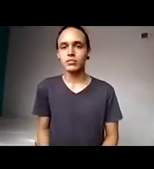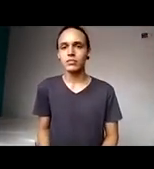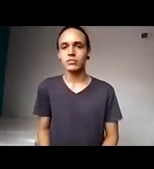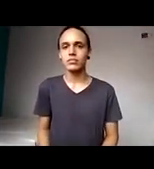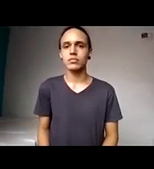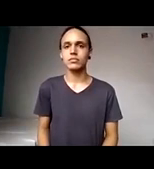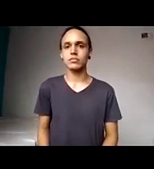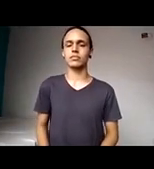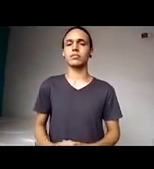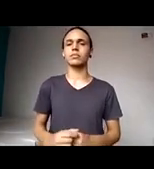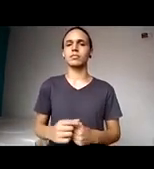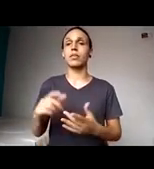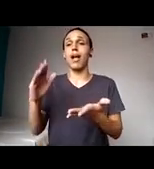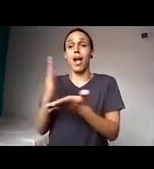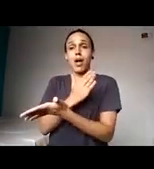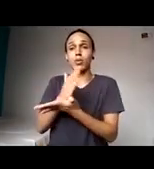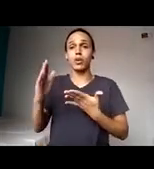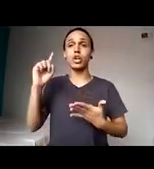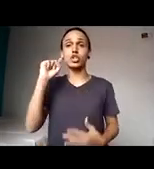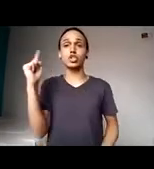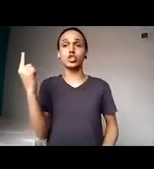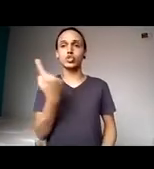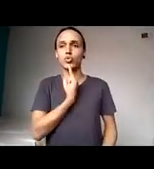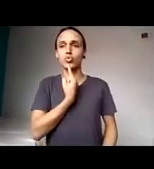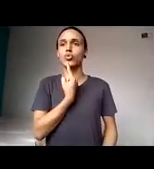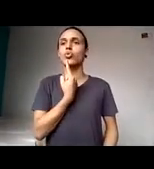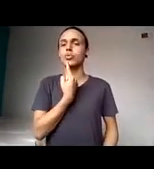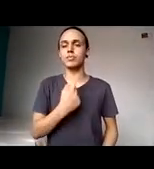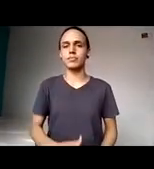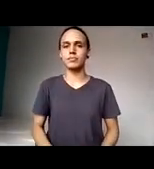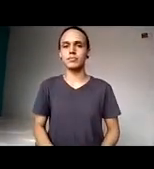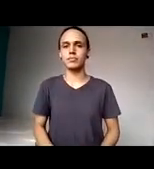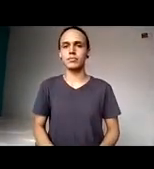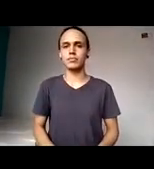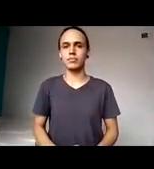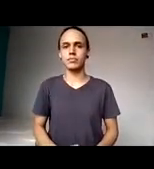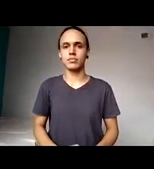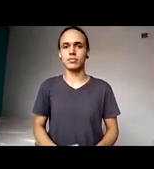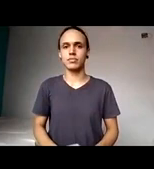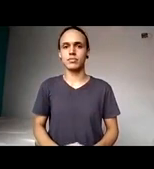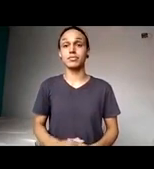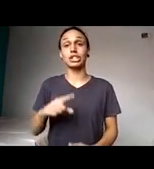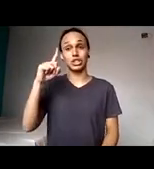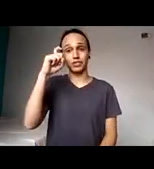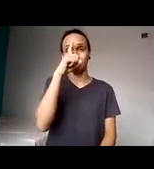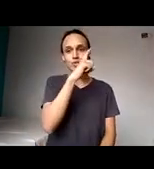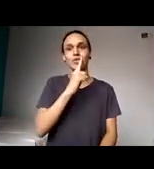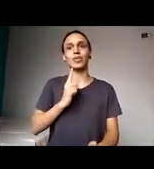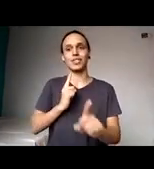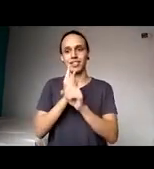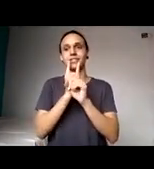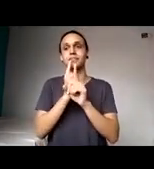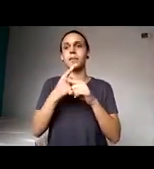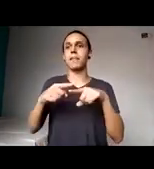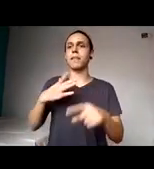alguns surdos com o meu formato. Complicado achar. E quando eu nasci, minha mãe era professora de